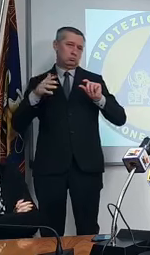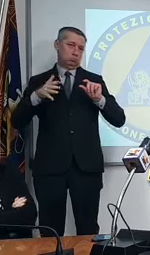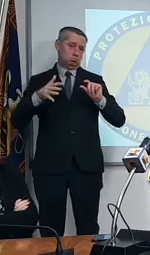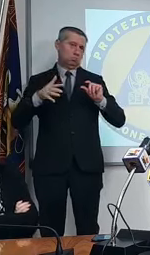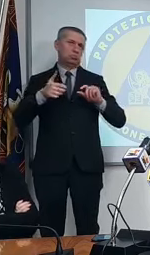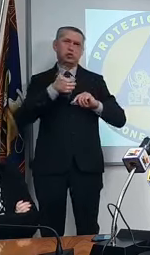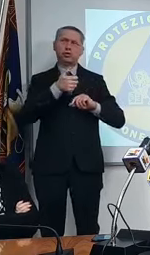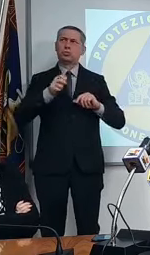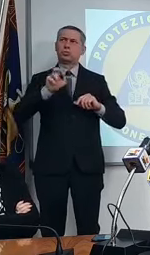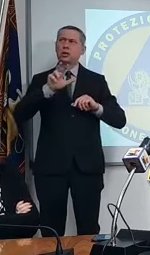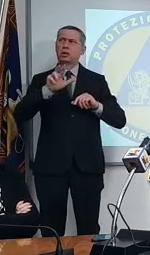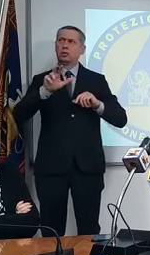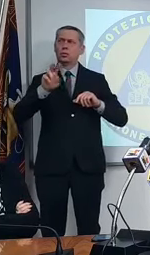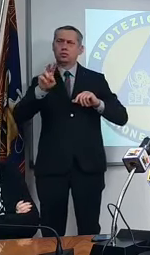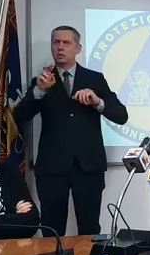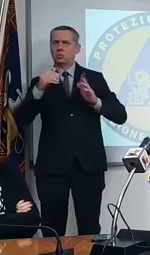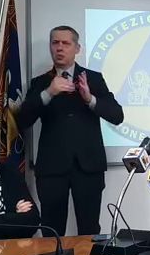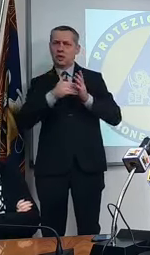.371.